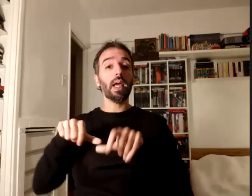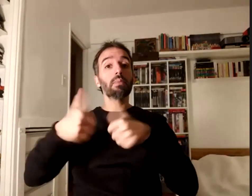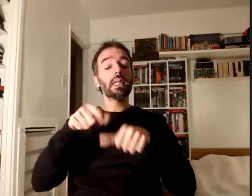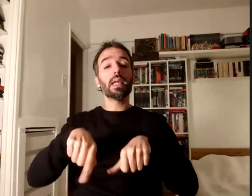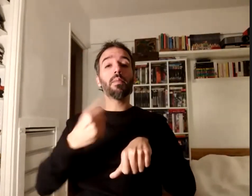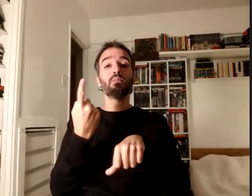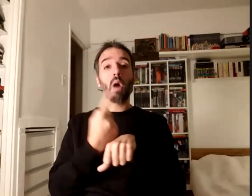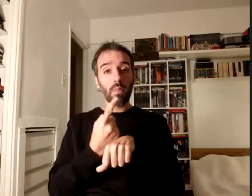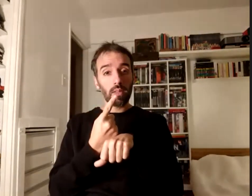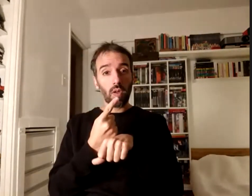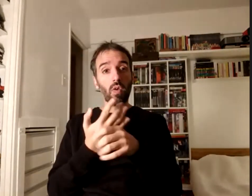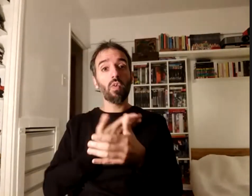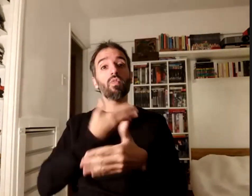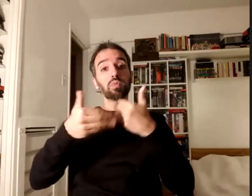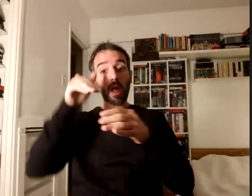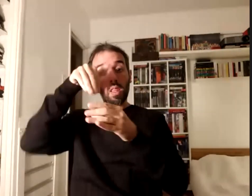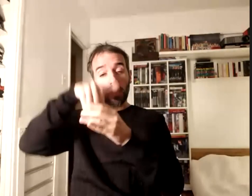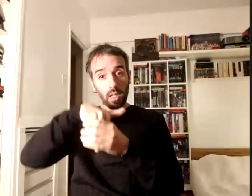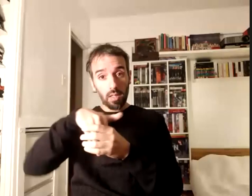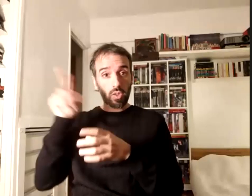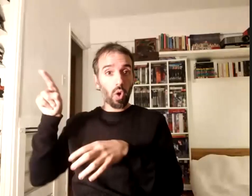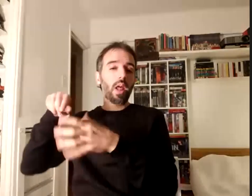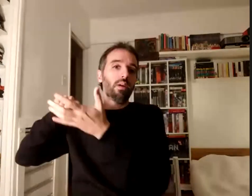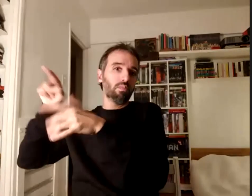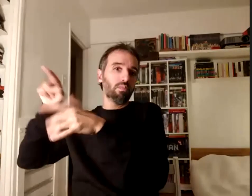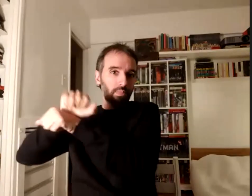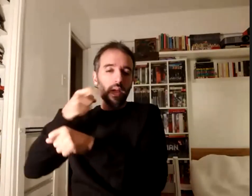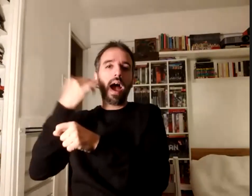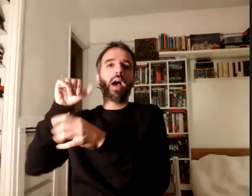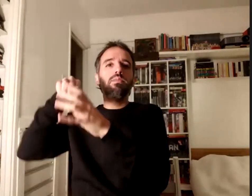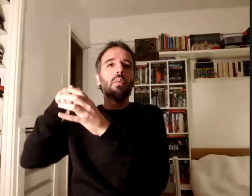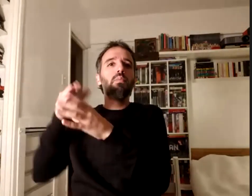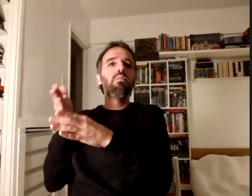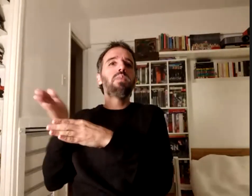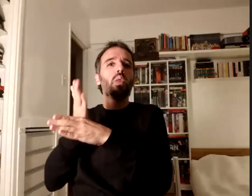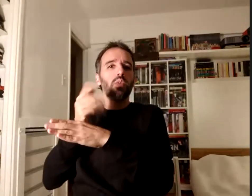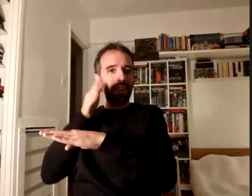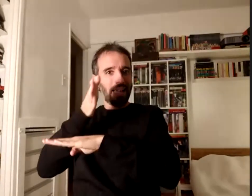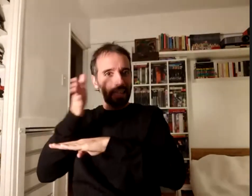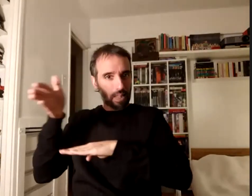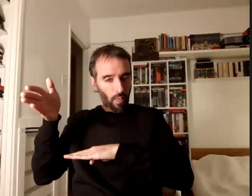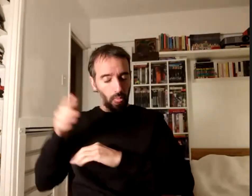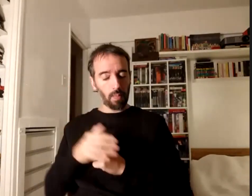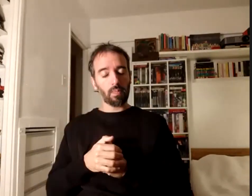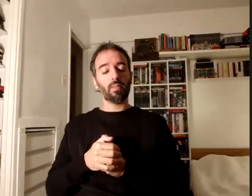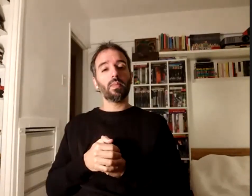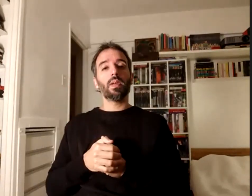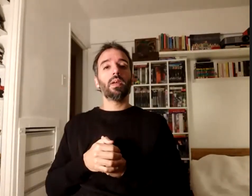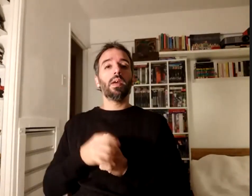el centro universitario de Devoto un centro de producción de accesibilidad donde de hecho surgen muchos de los proyectos que